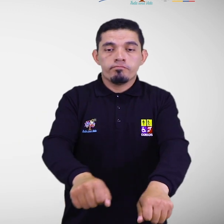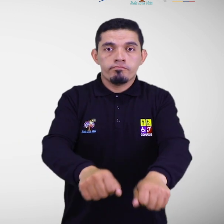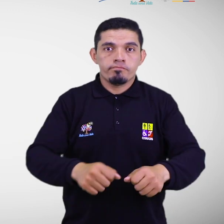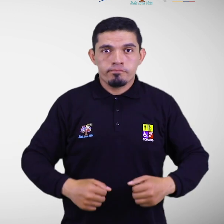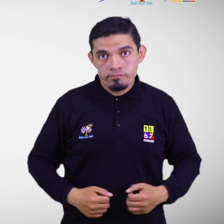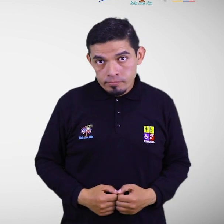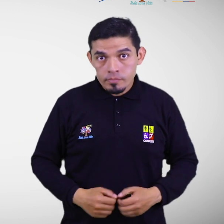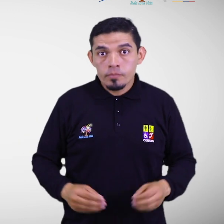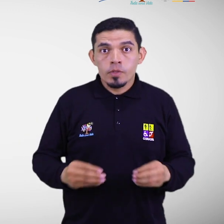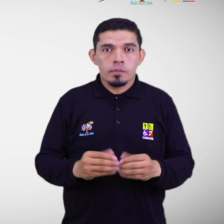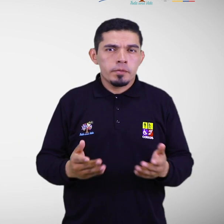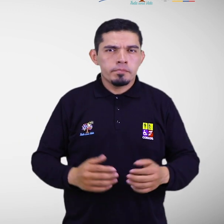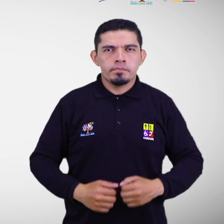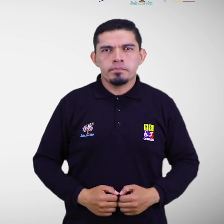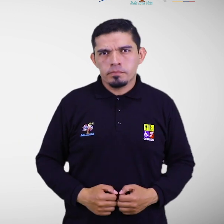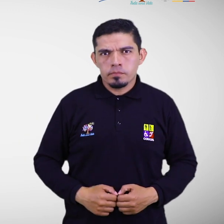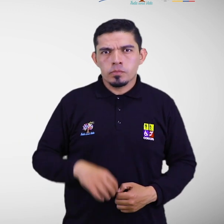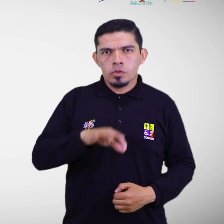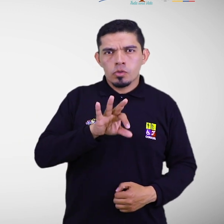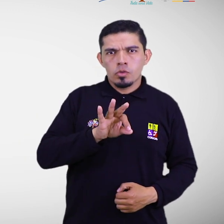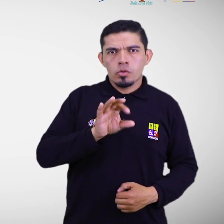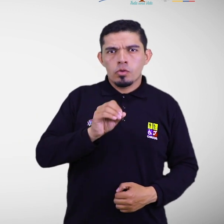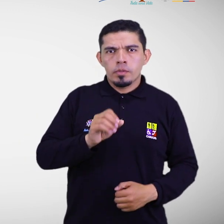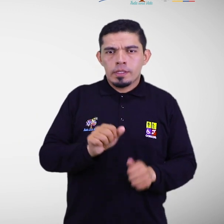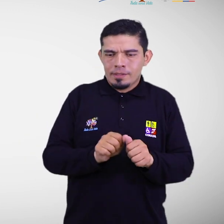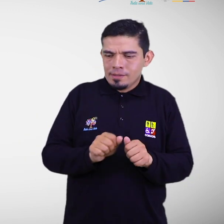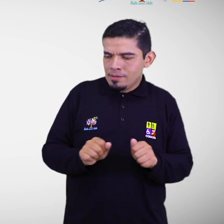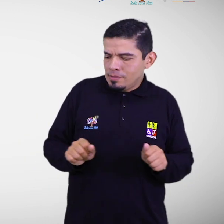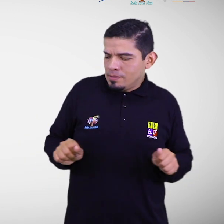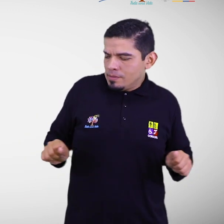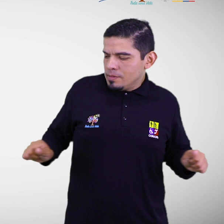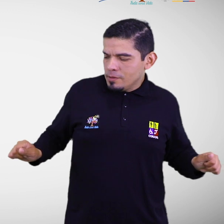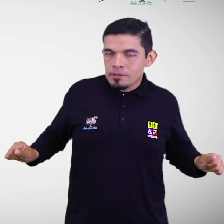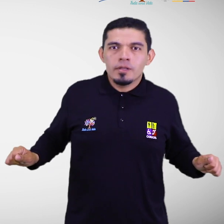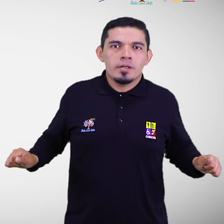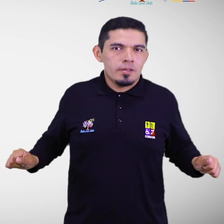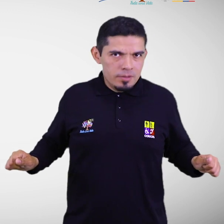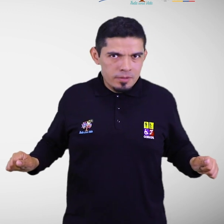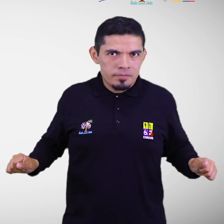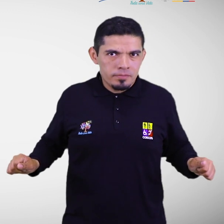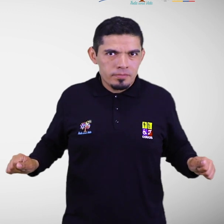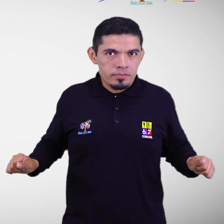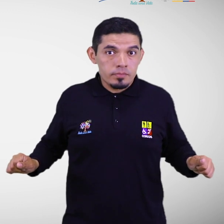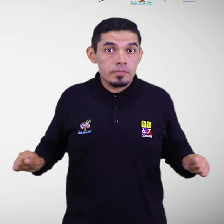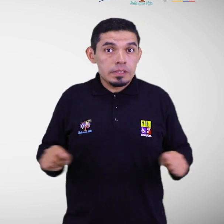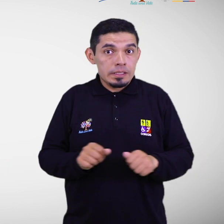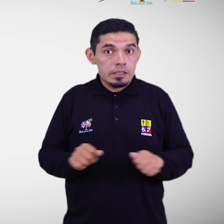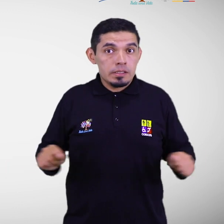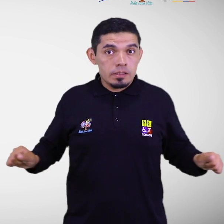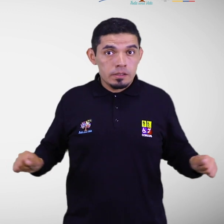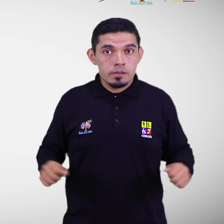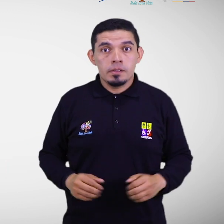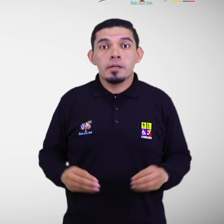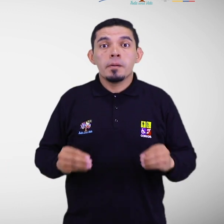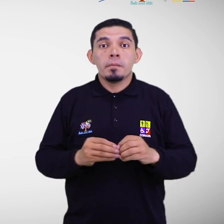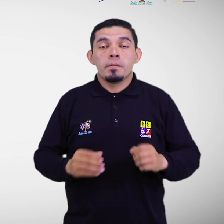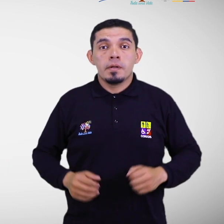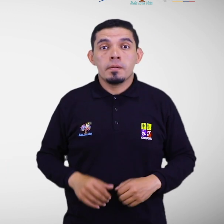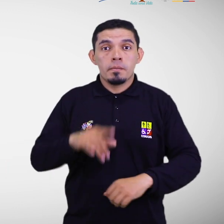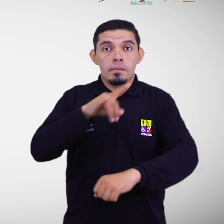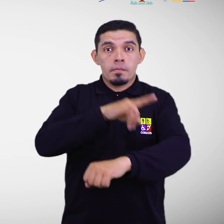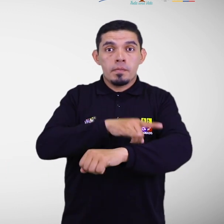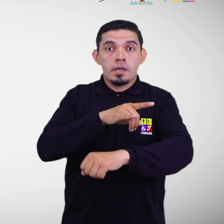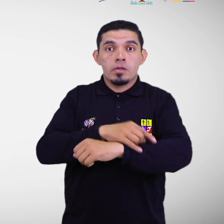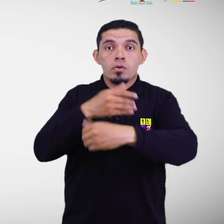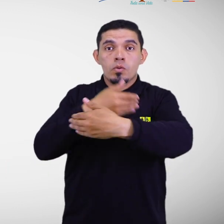aproximadamente 90 centímetros. Asegurar que al menos exista un cuarto de baño adaptado para las